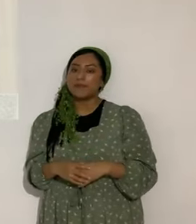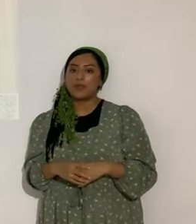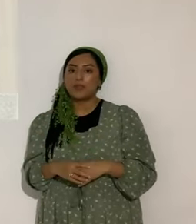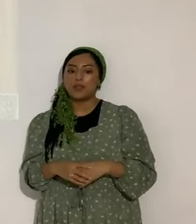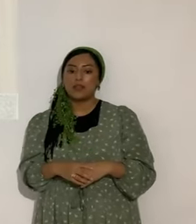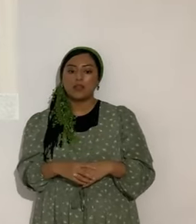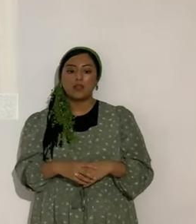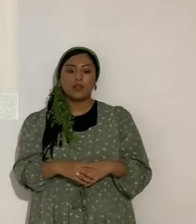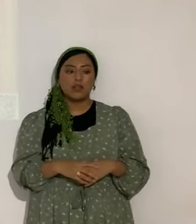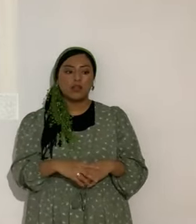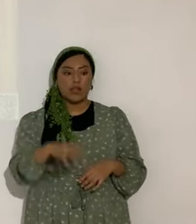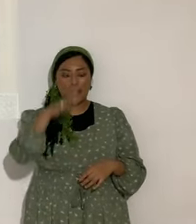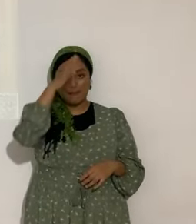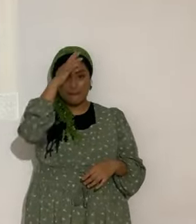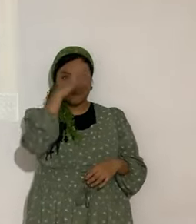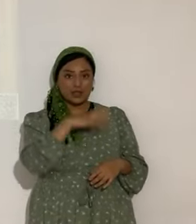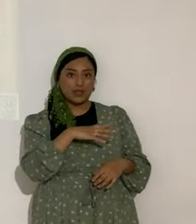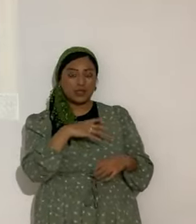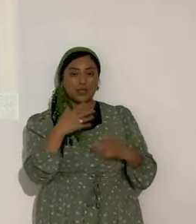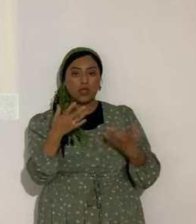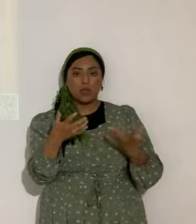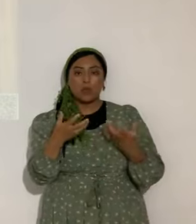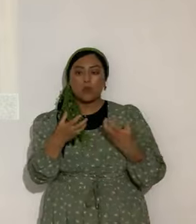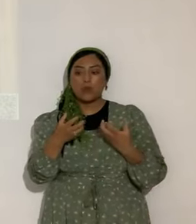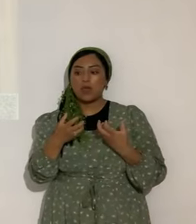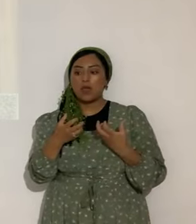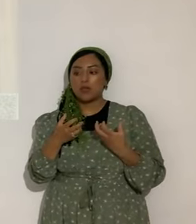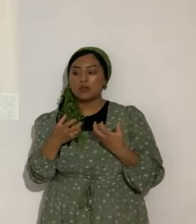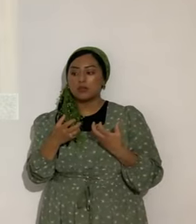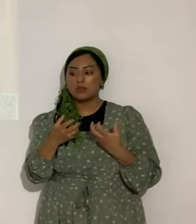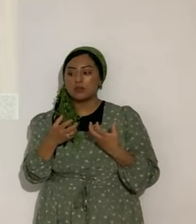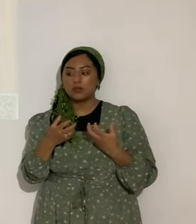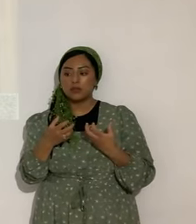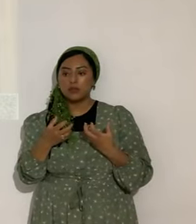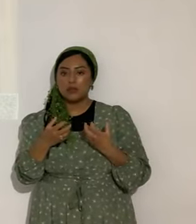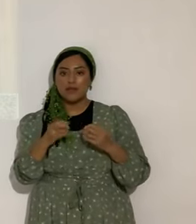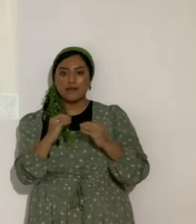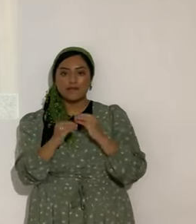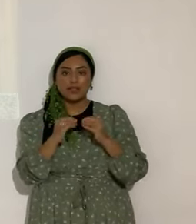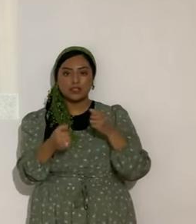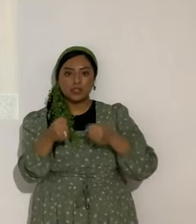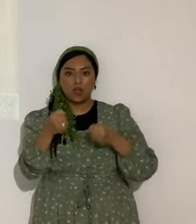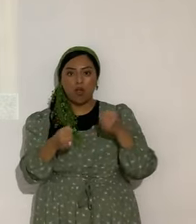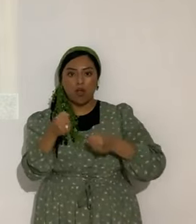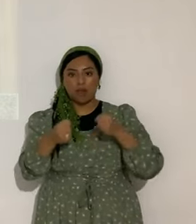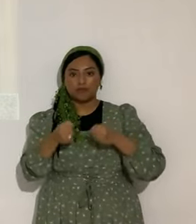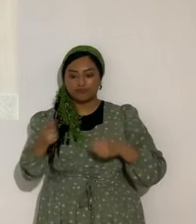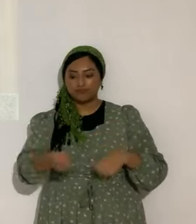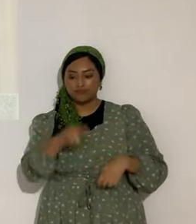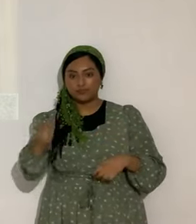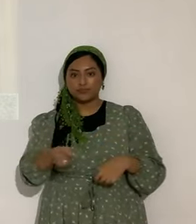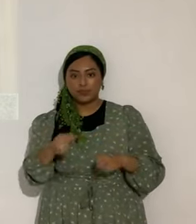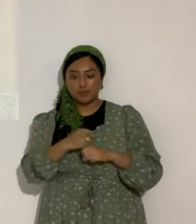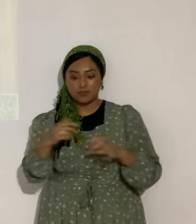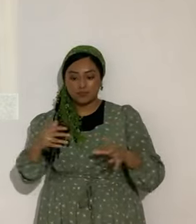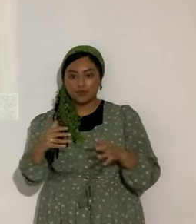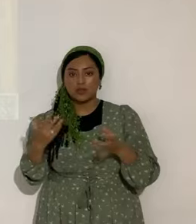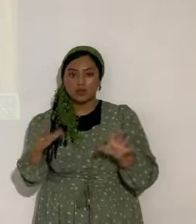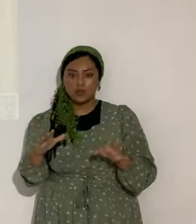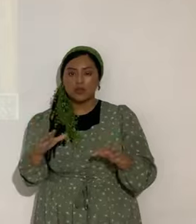Un hombre. Quería arreglar. Se le ponchó la llanta de su carro. Entonces. Saca el gato. Lo